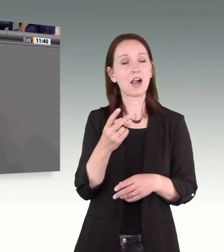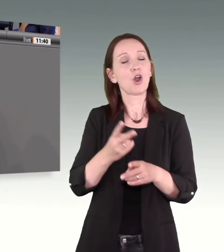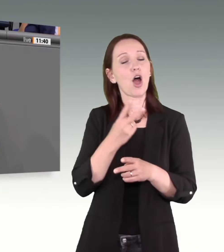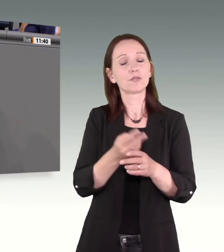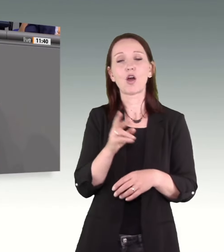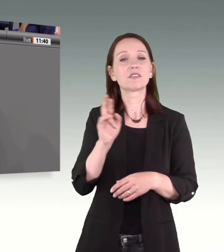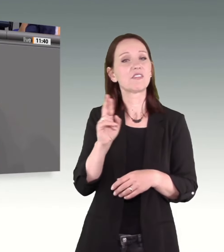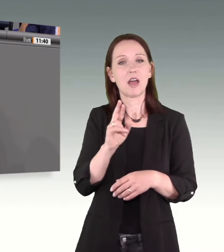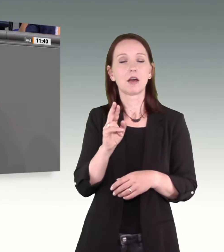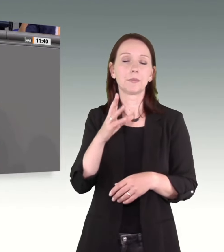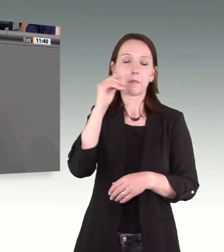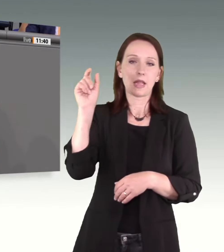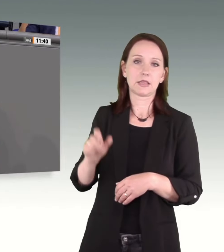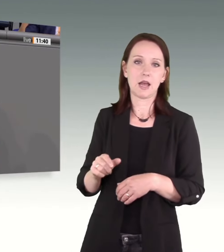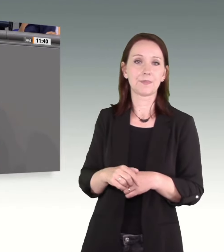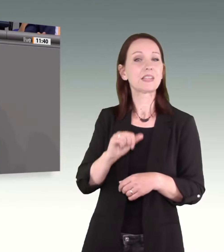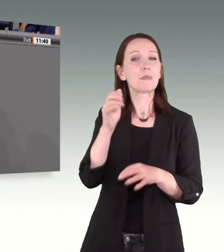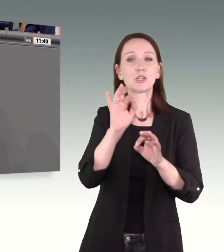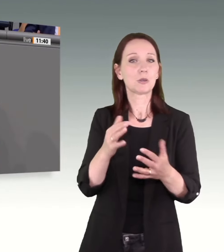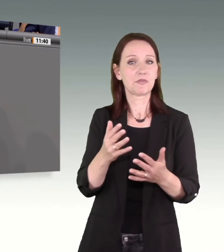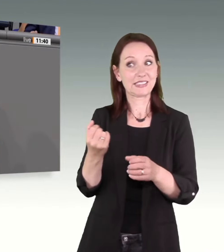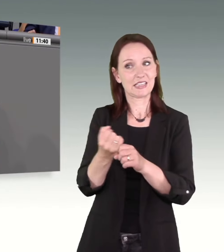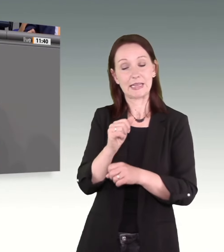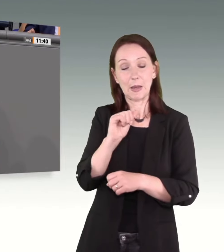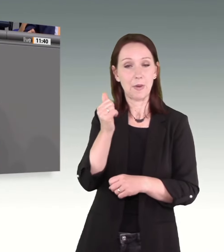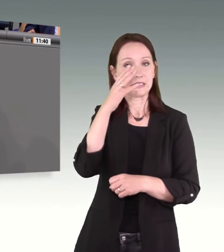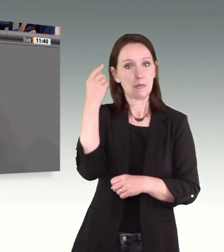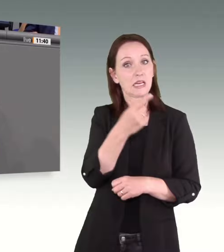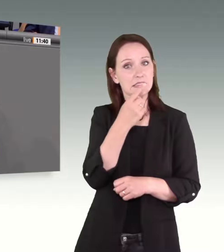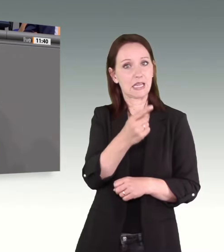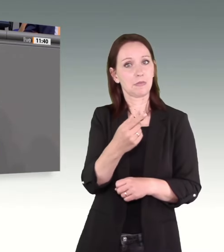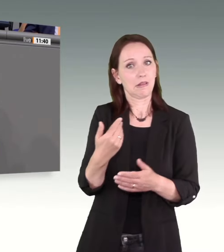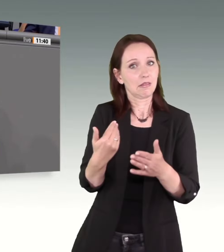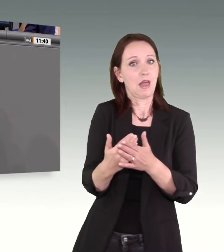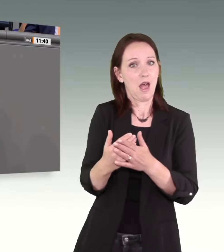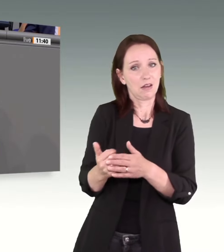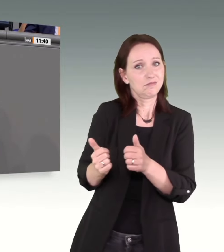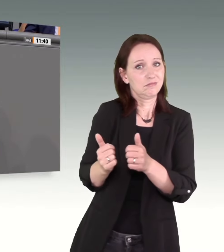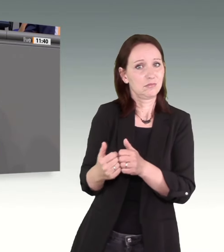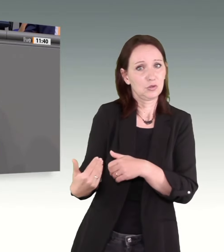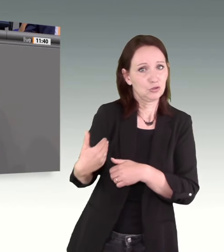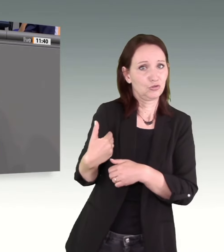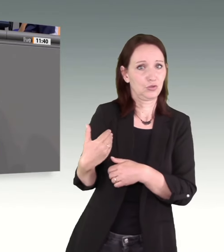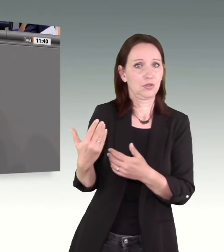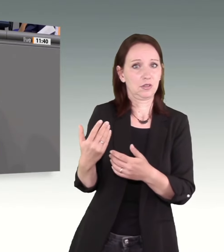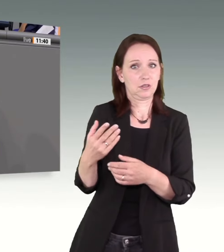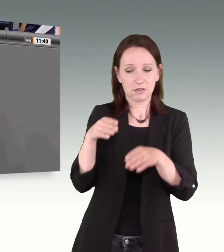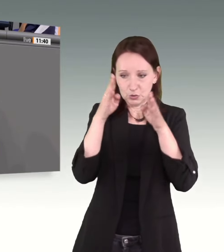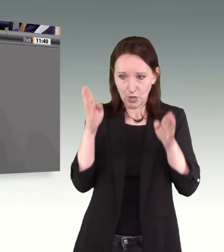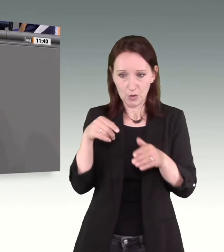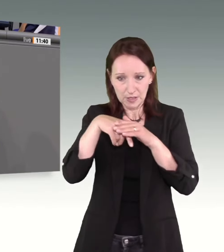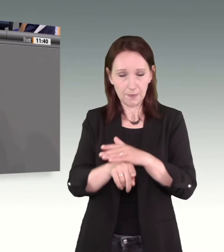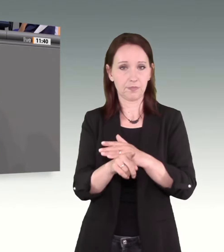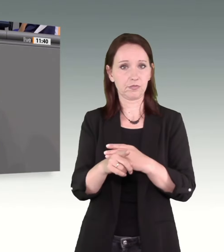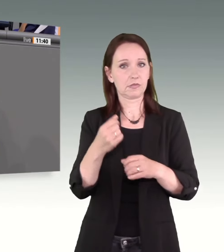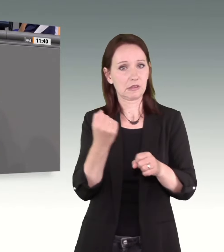die Täter sind meist die Männer, die den Frauen nahestehen und die Taten in den eigenen vier Wänden ausüben. Und dort, wo man